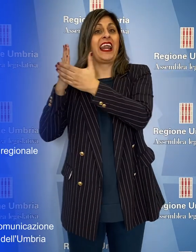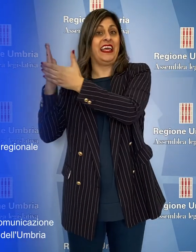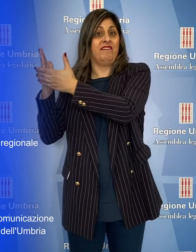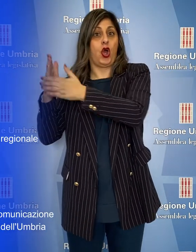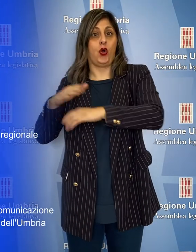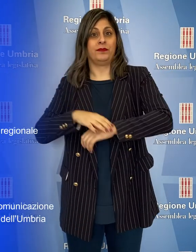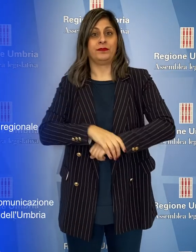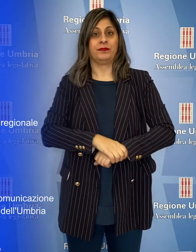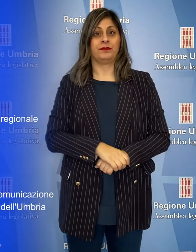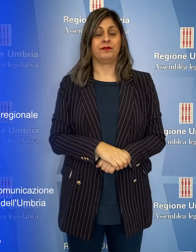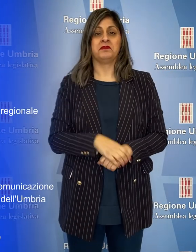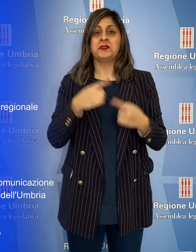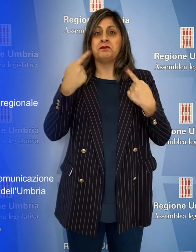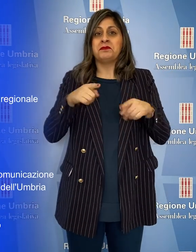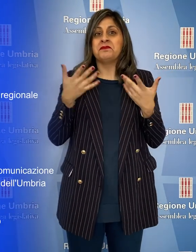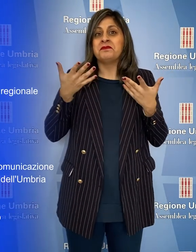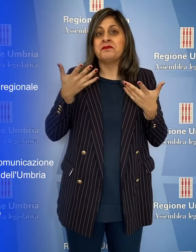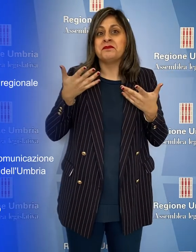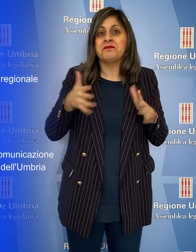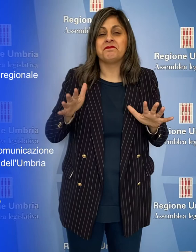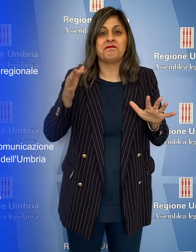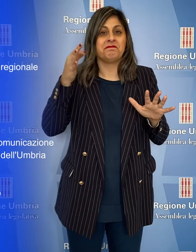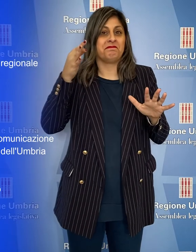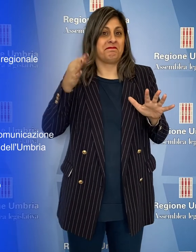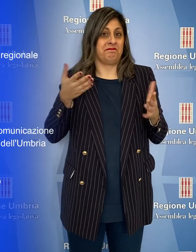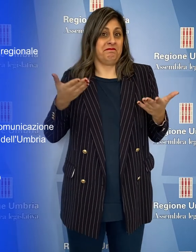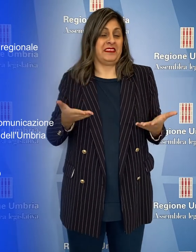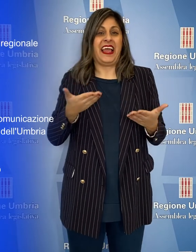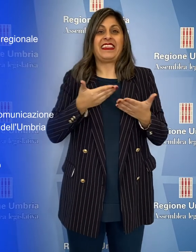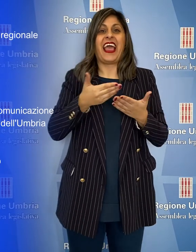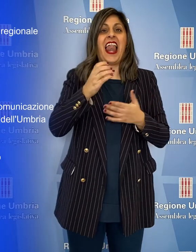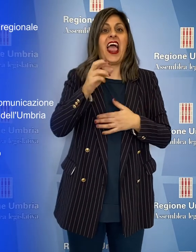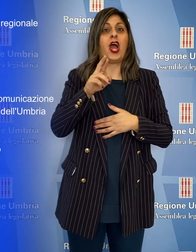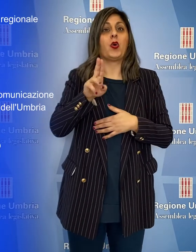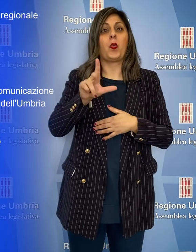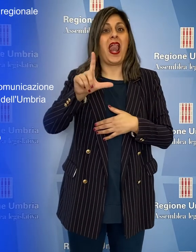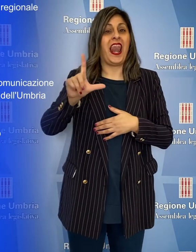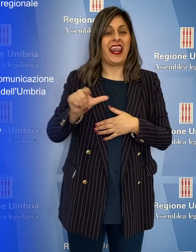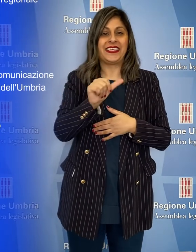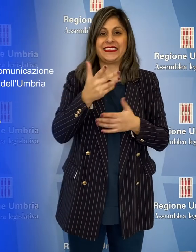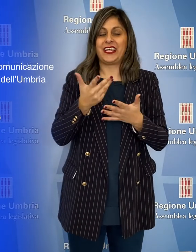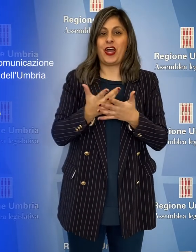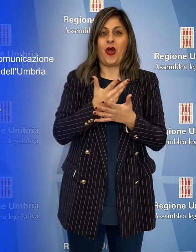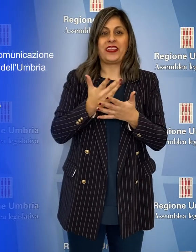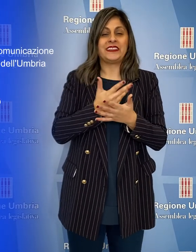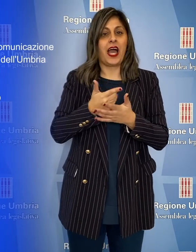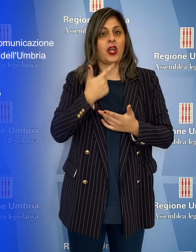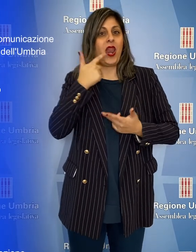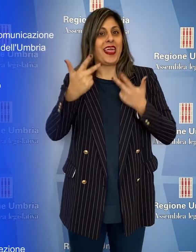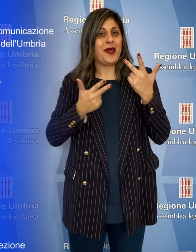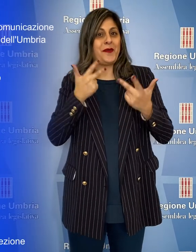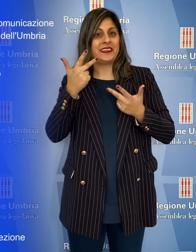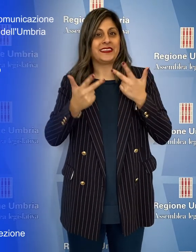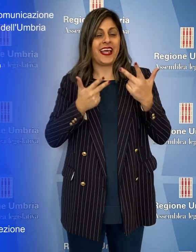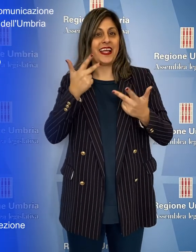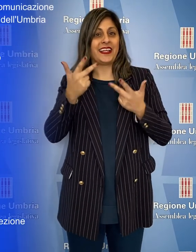digitalizzazione degli archivi. Ed è tutto per questa edizione di Telecru LIS, il